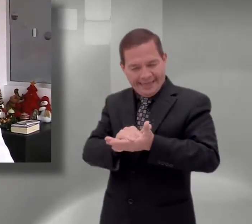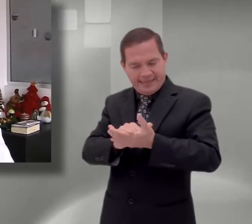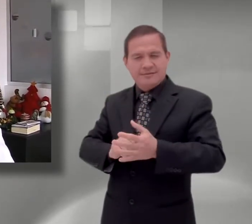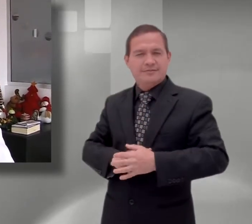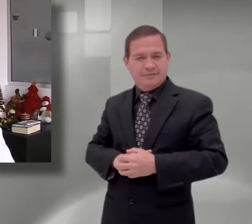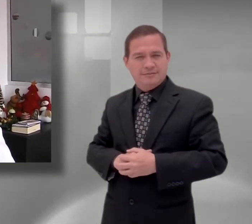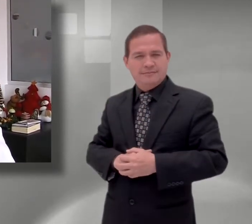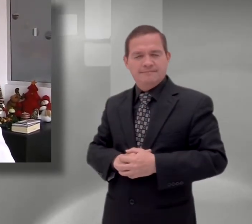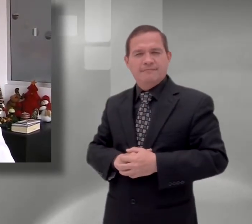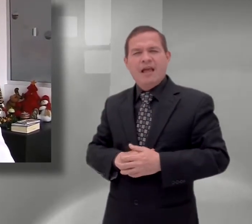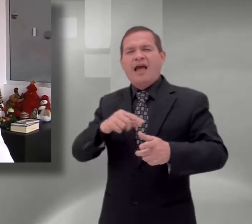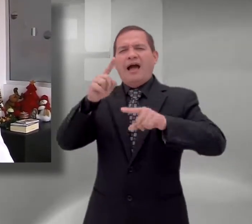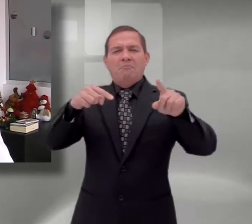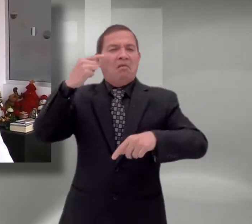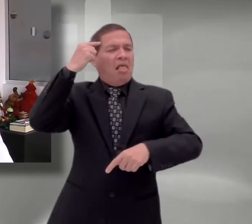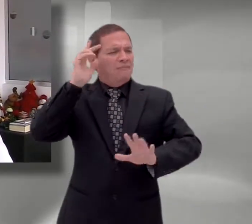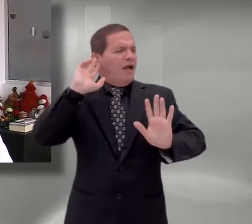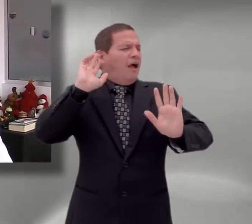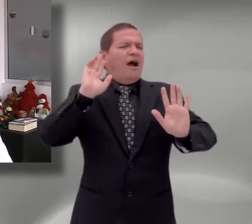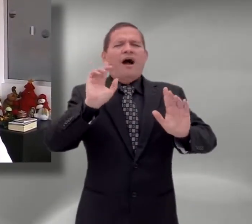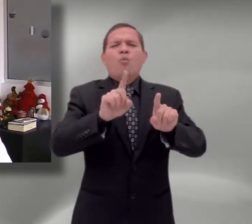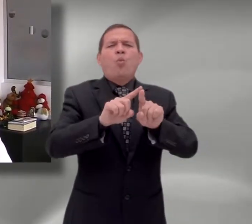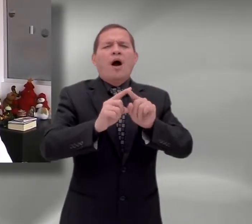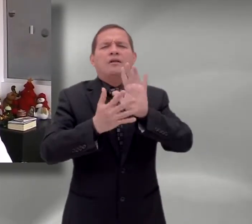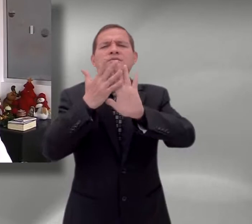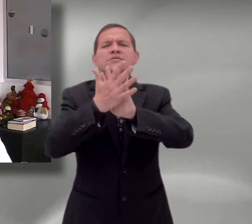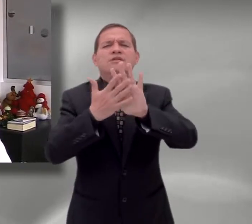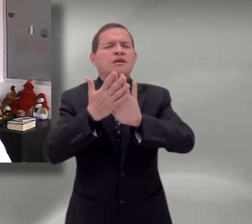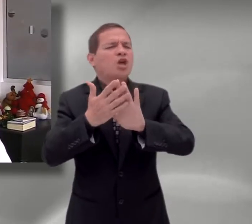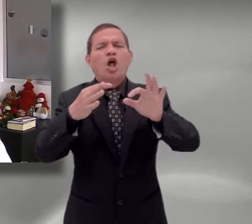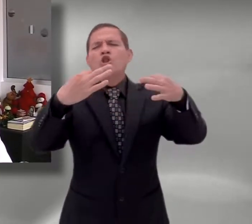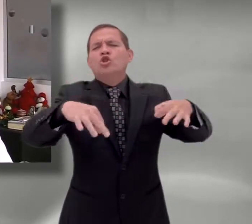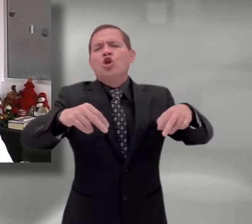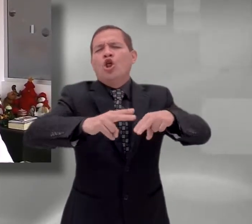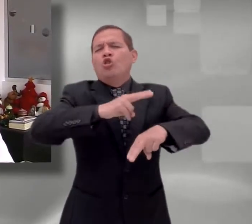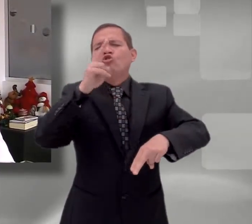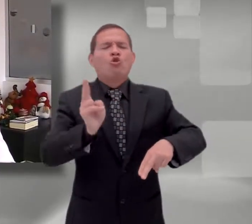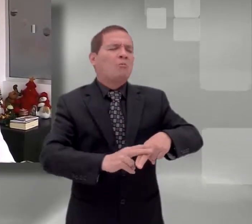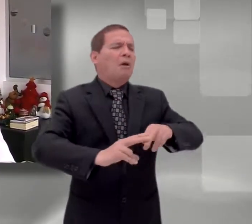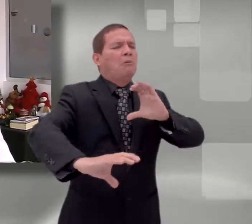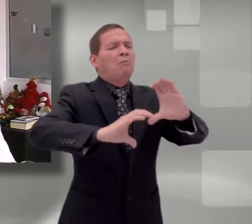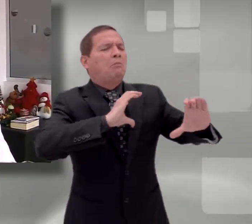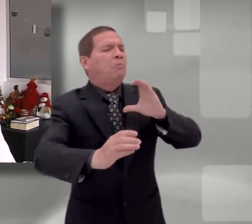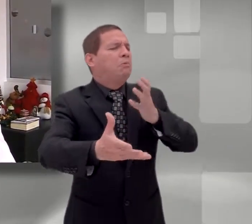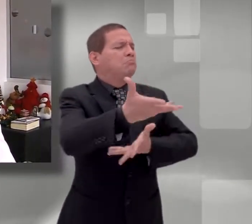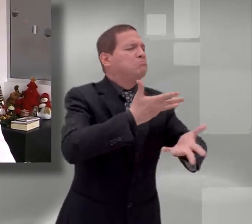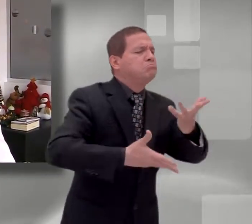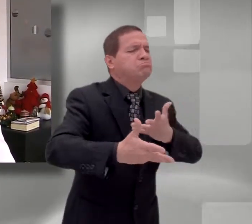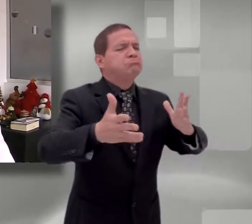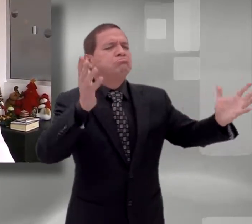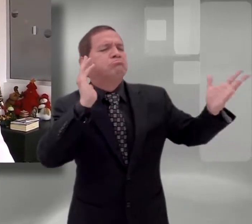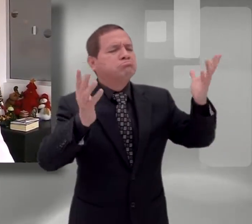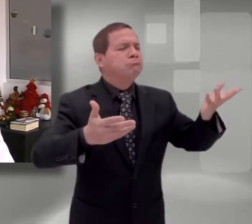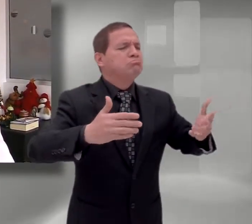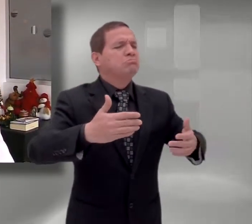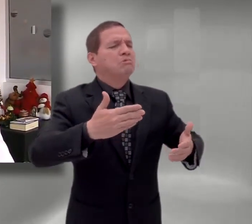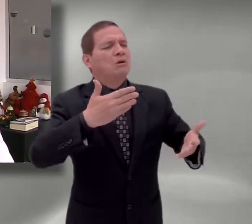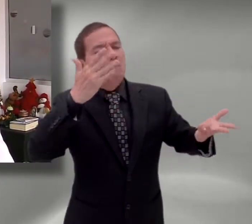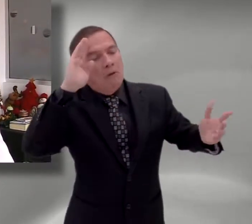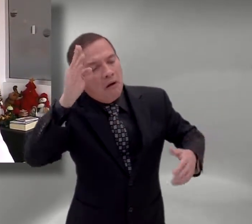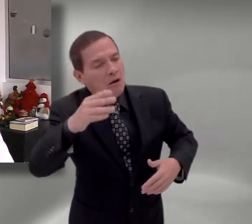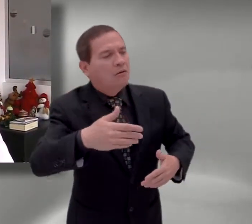Creemos a veces que el problema está en aprender un lenguaje de señas para comunicarnos cotidianamente con nuestros